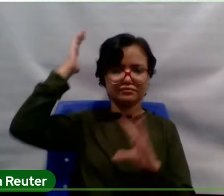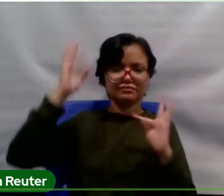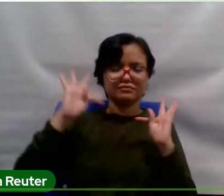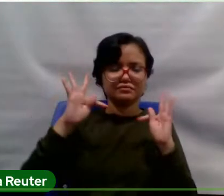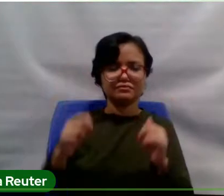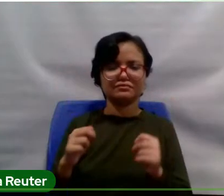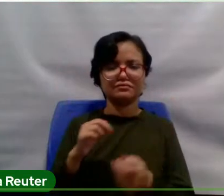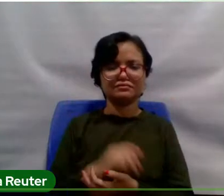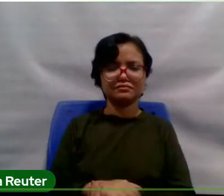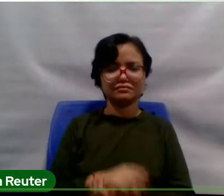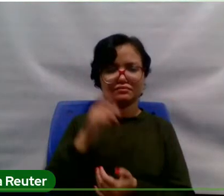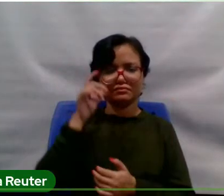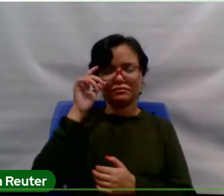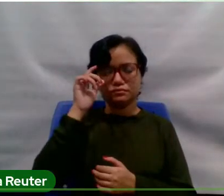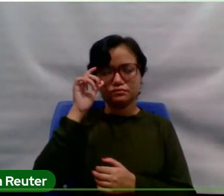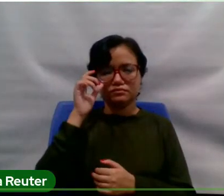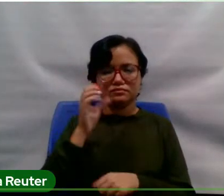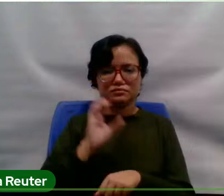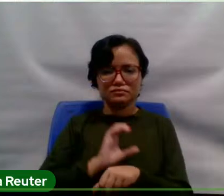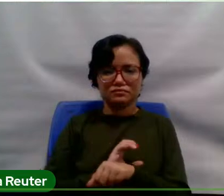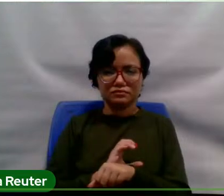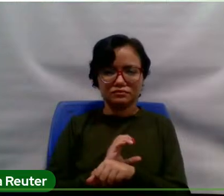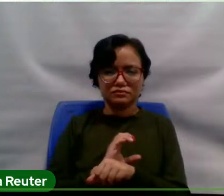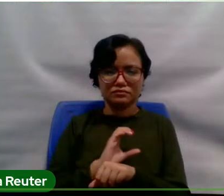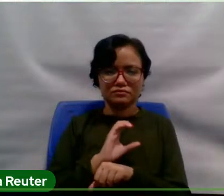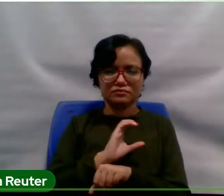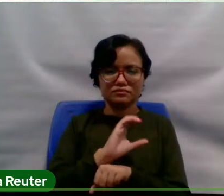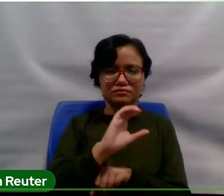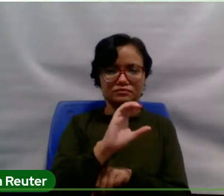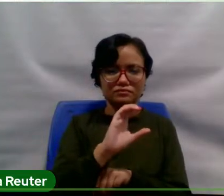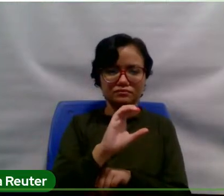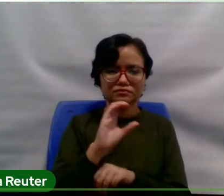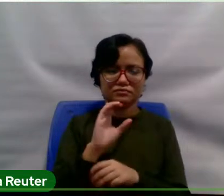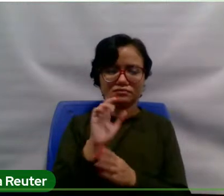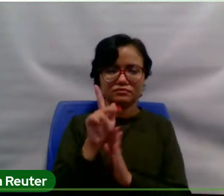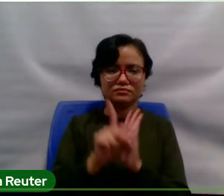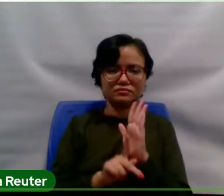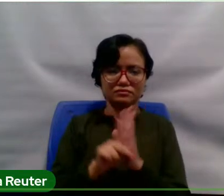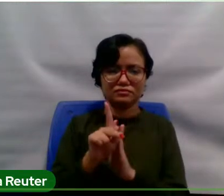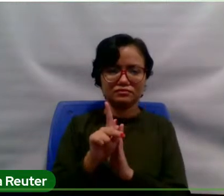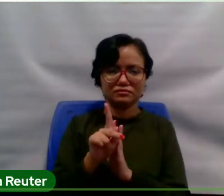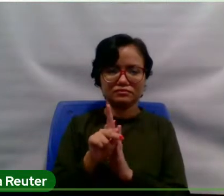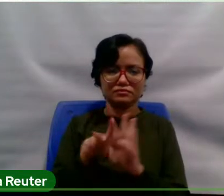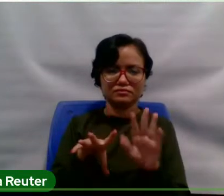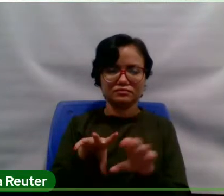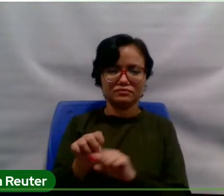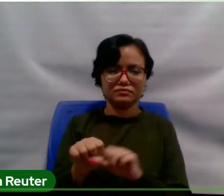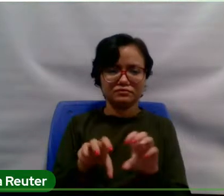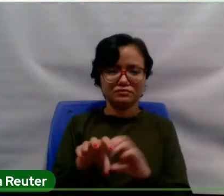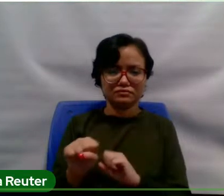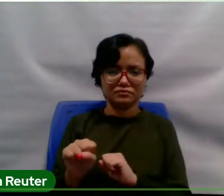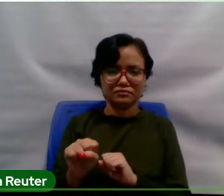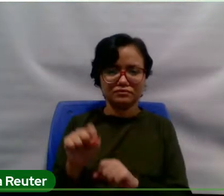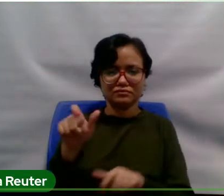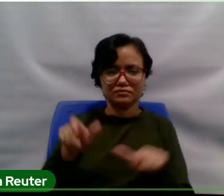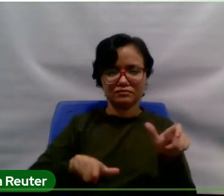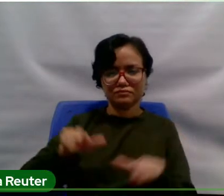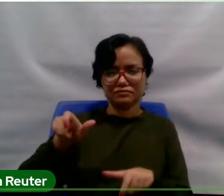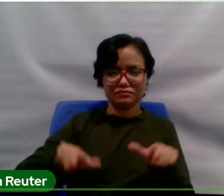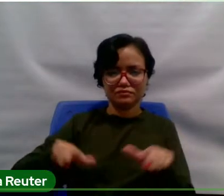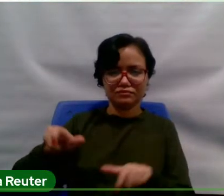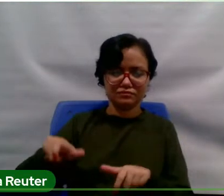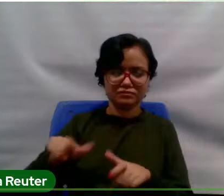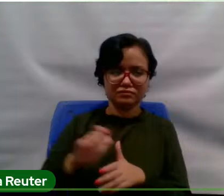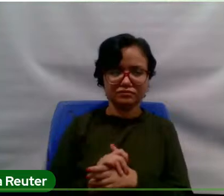financiamento de grandes projetos, de formação de pessoas, né? De